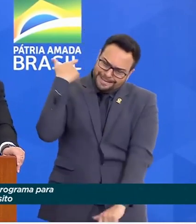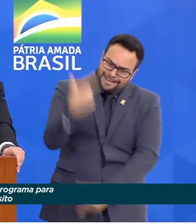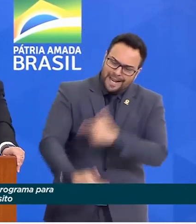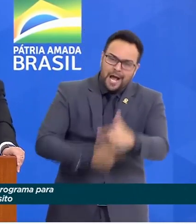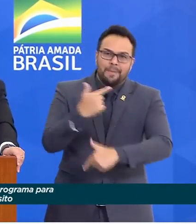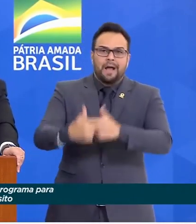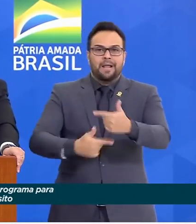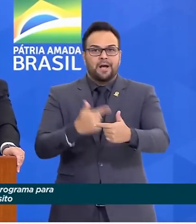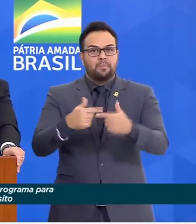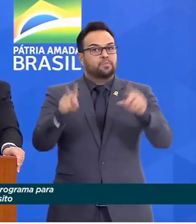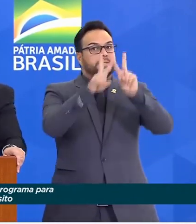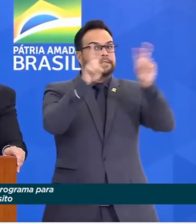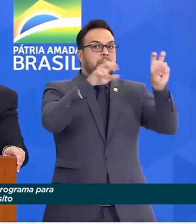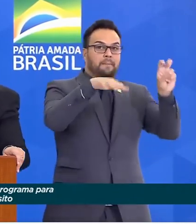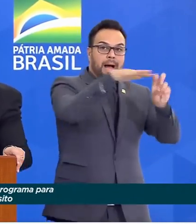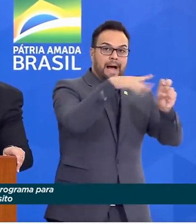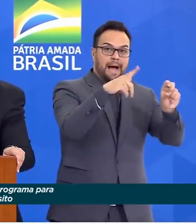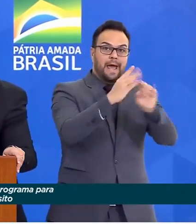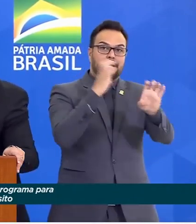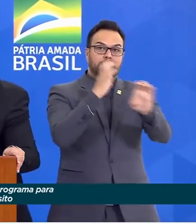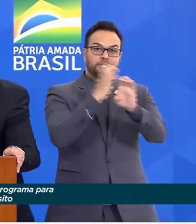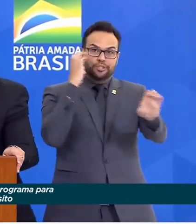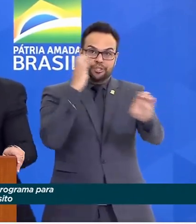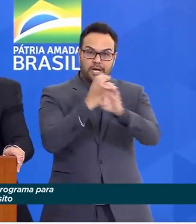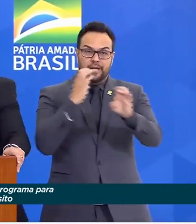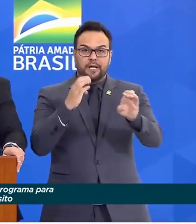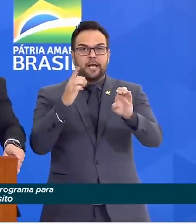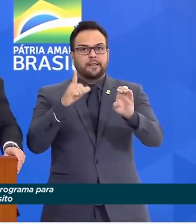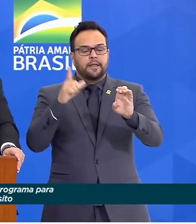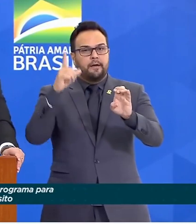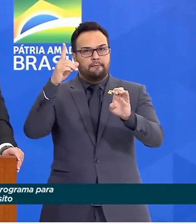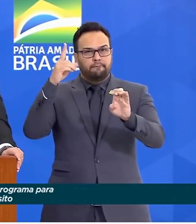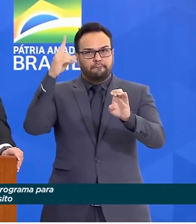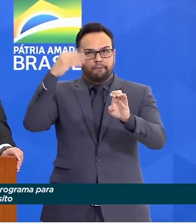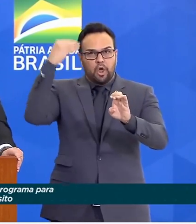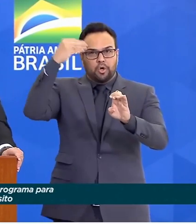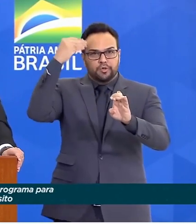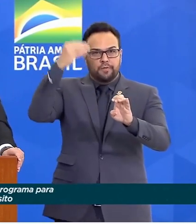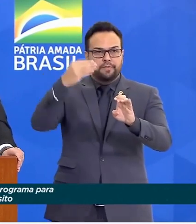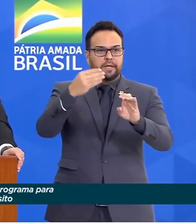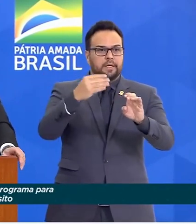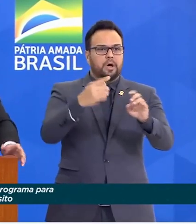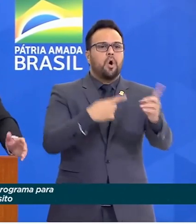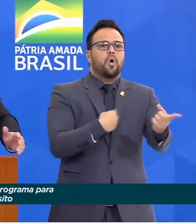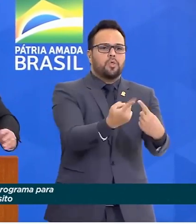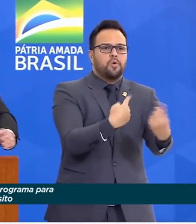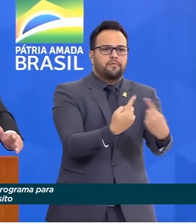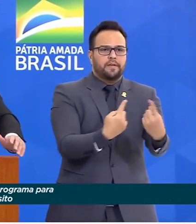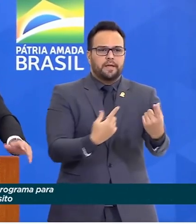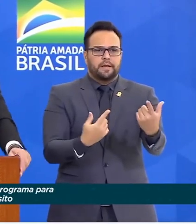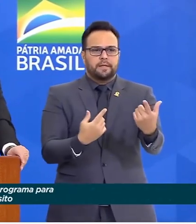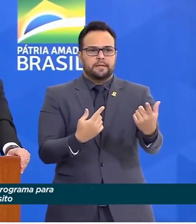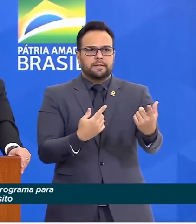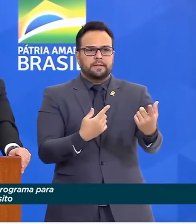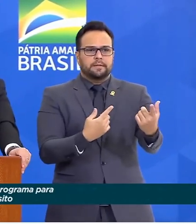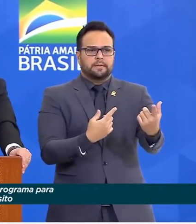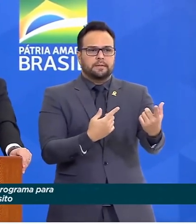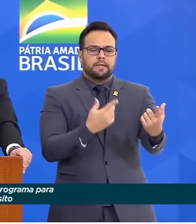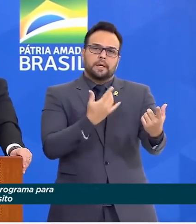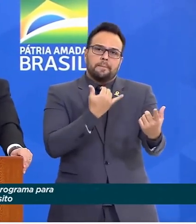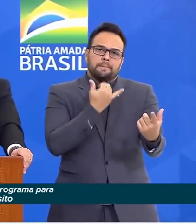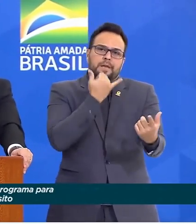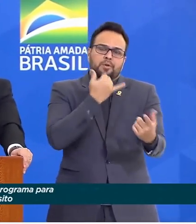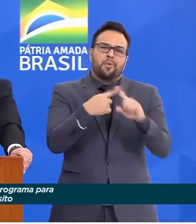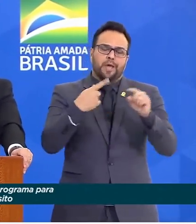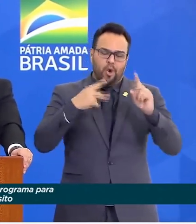questão engenharia, incorporando a filosofia das rodovias que perdoam. Porque o ser humano está sujeito a